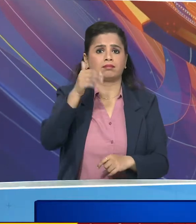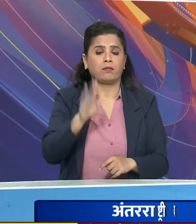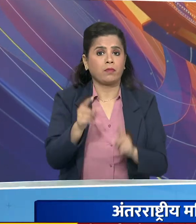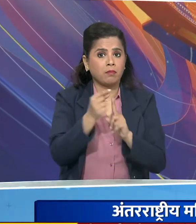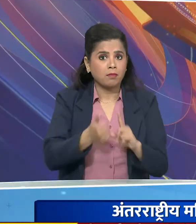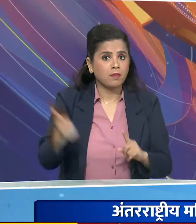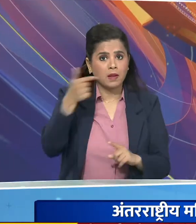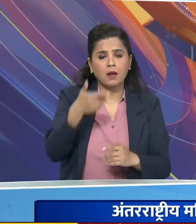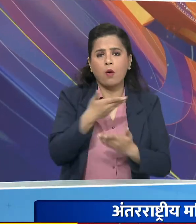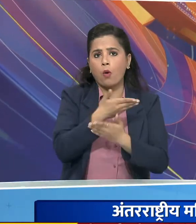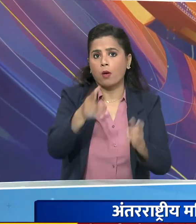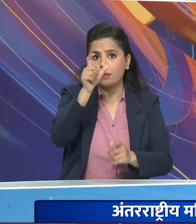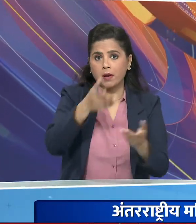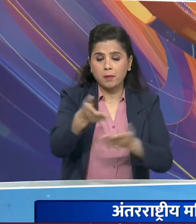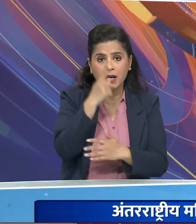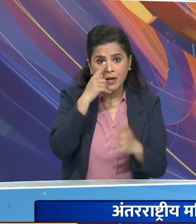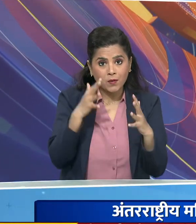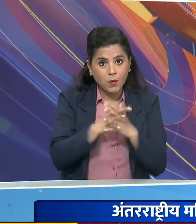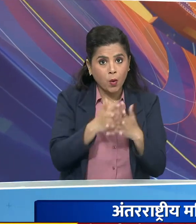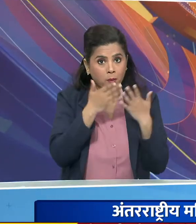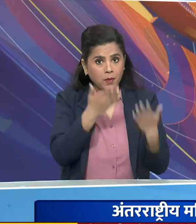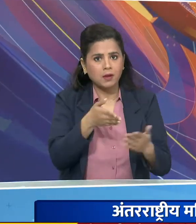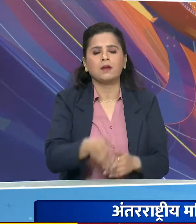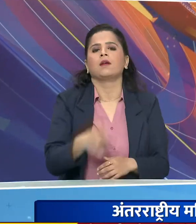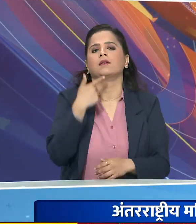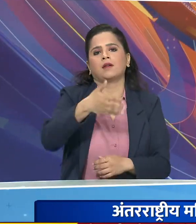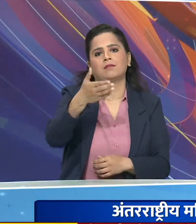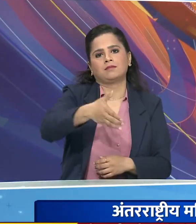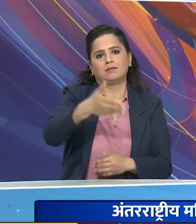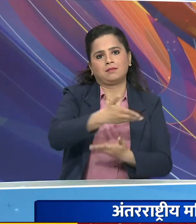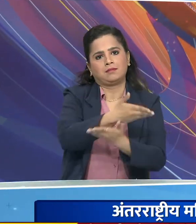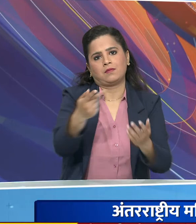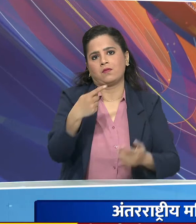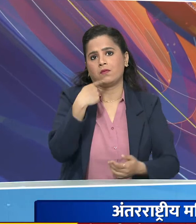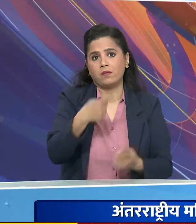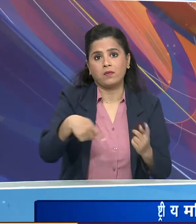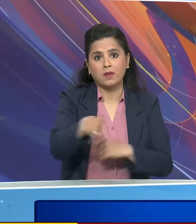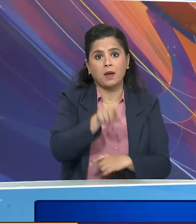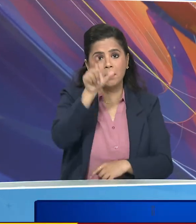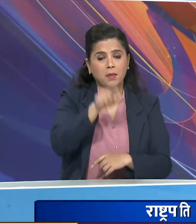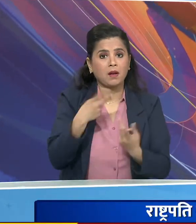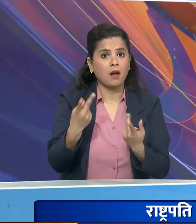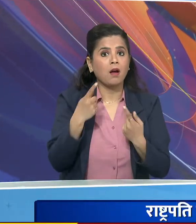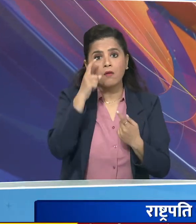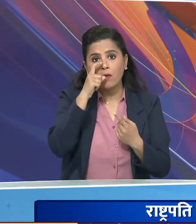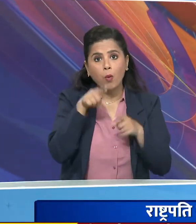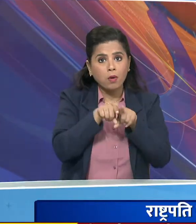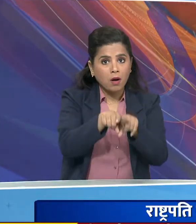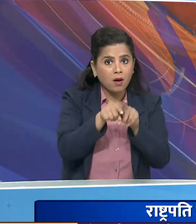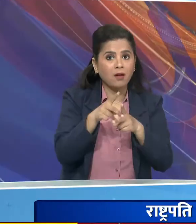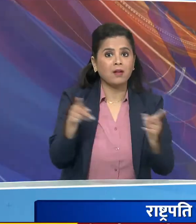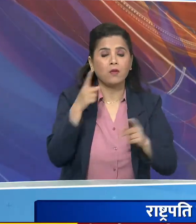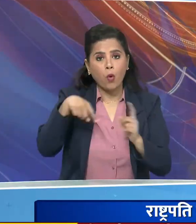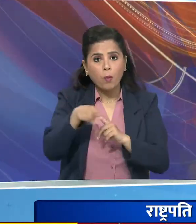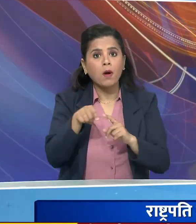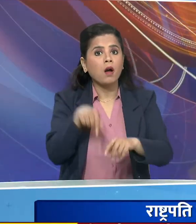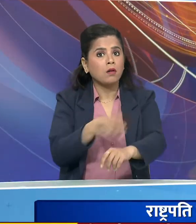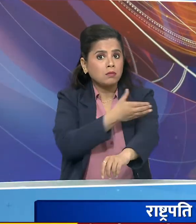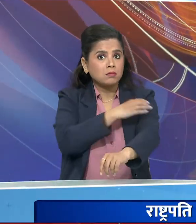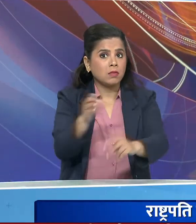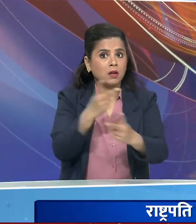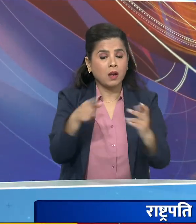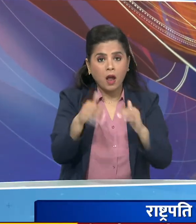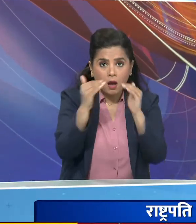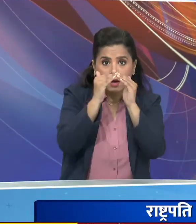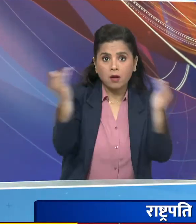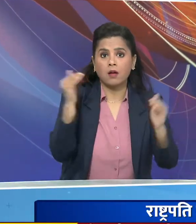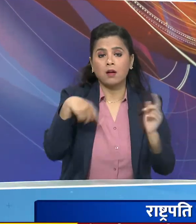सभी देशबासियों विशेशकर महिलाओं को शुप कामनाई देते हुए कहा कि लेंगिक समानता और महिला सश्च्रक्तिकरन का लगश हासिल